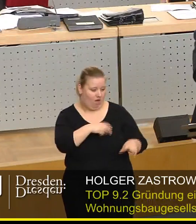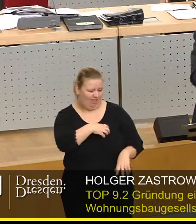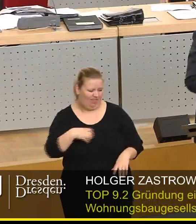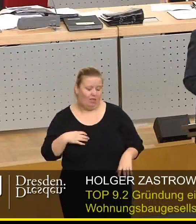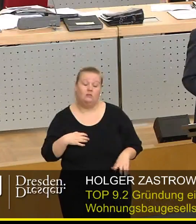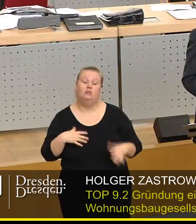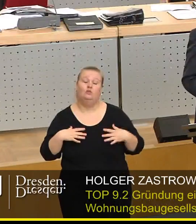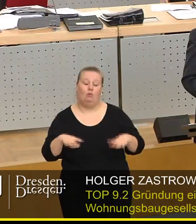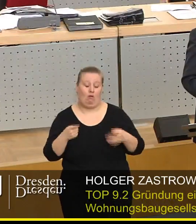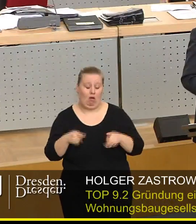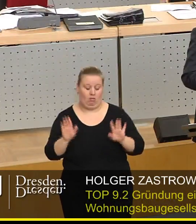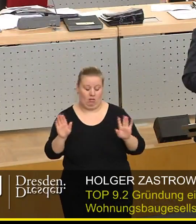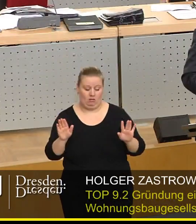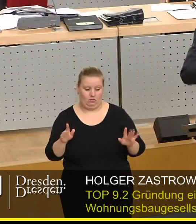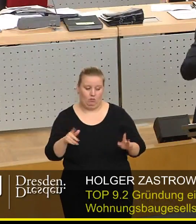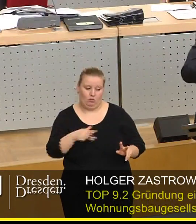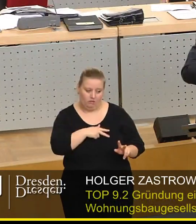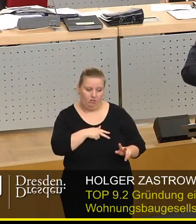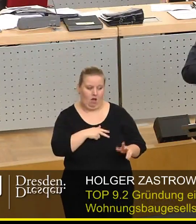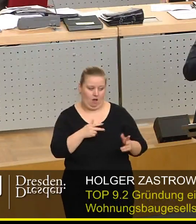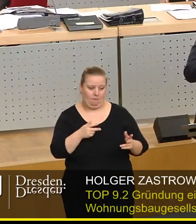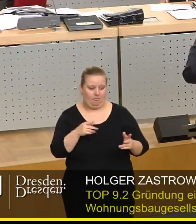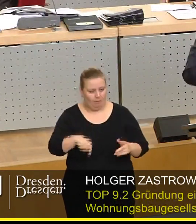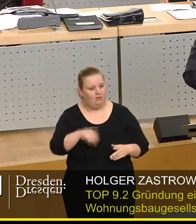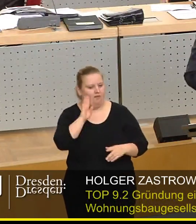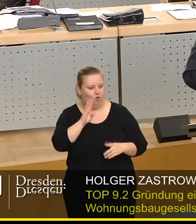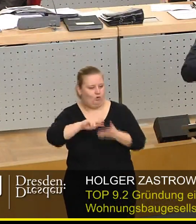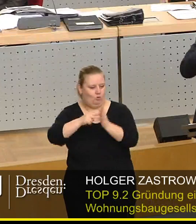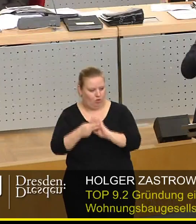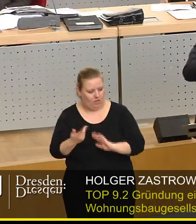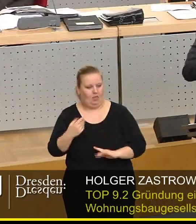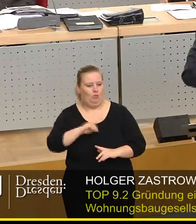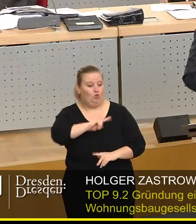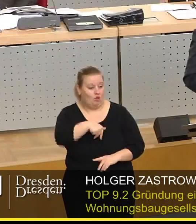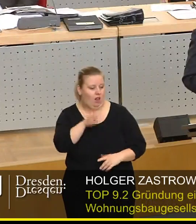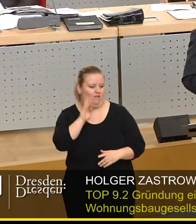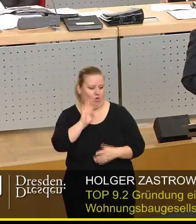Dresden sieht Gott sei Dank anders aus und das hat was eben auch mit unserer Wohnungspolitik und mit der